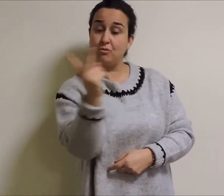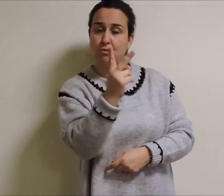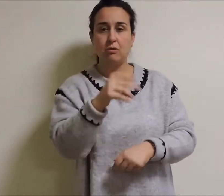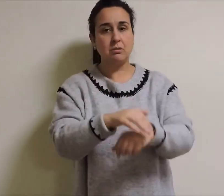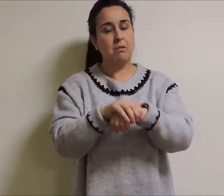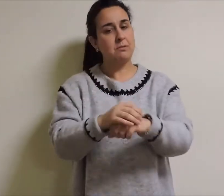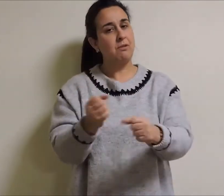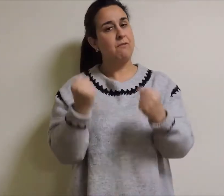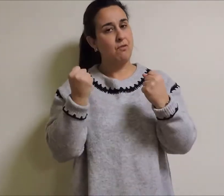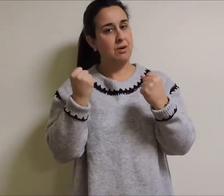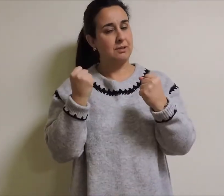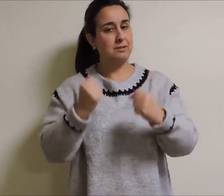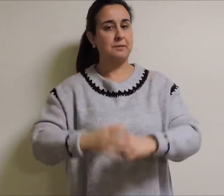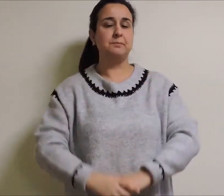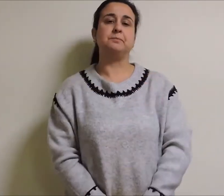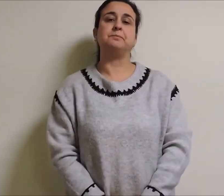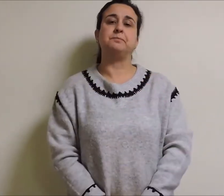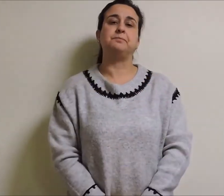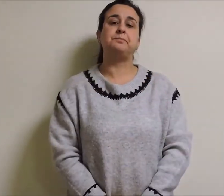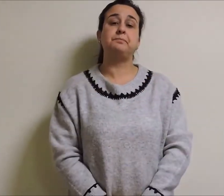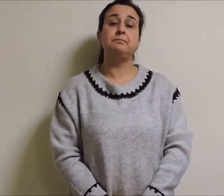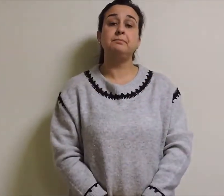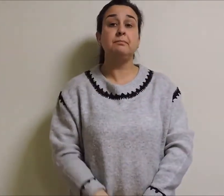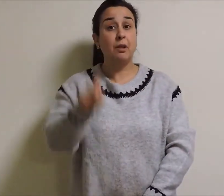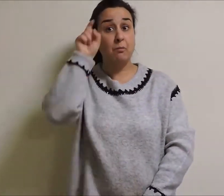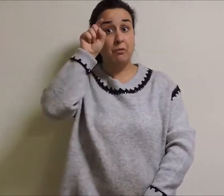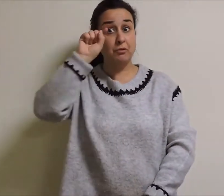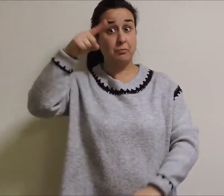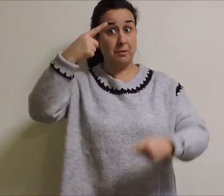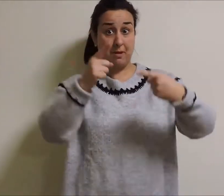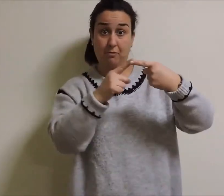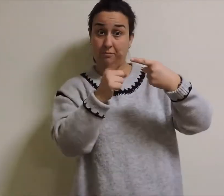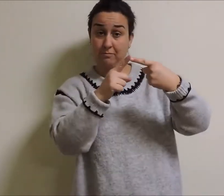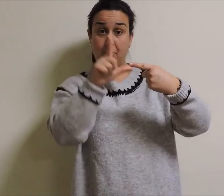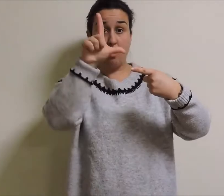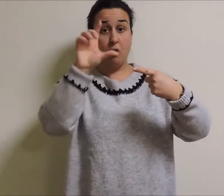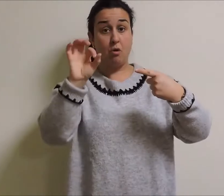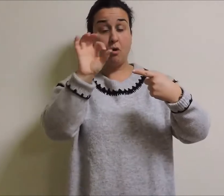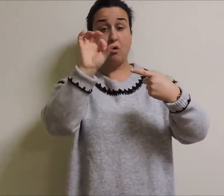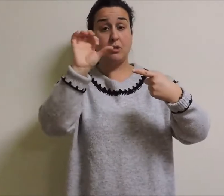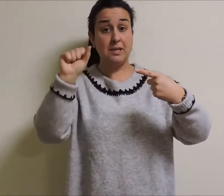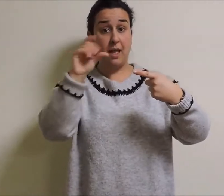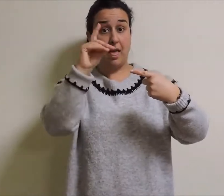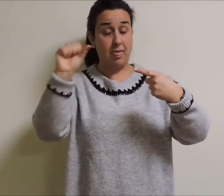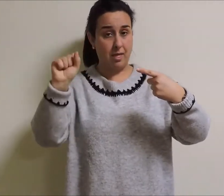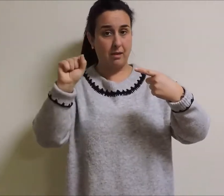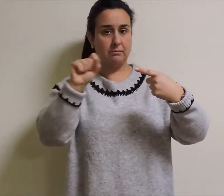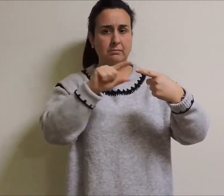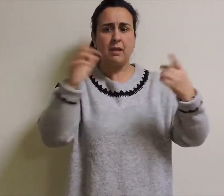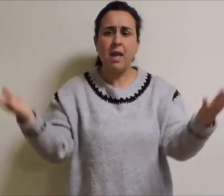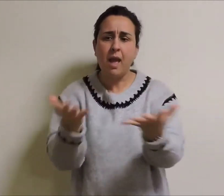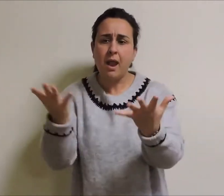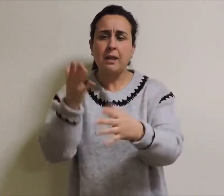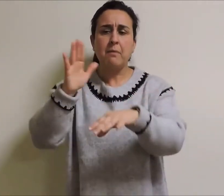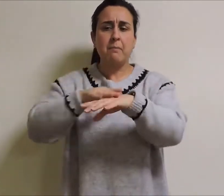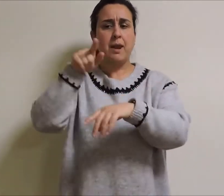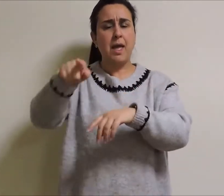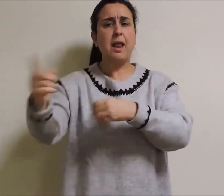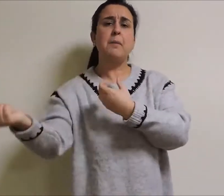O profesor Losada Diegue animou-no a participar activamente no movimento